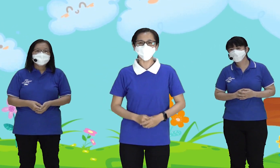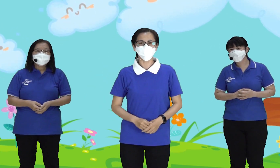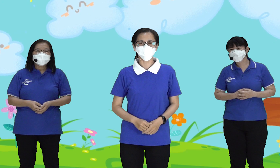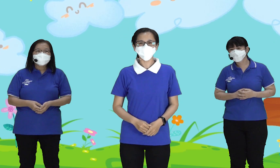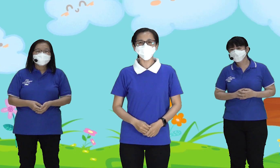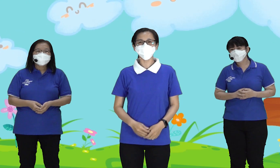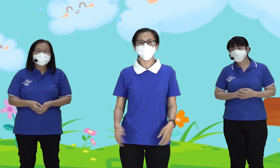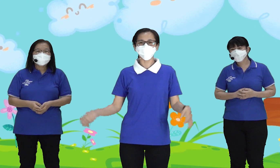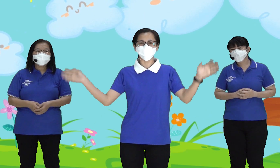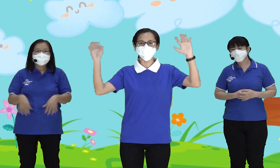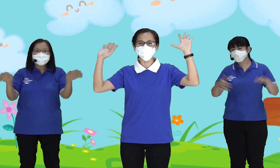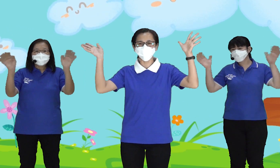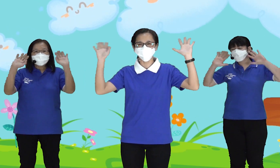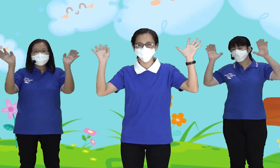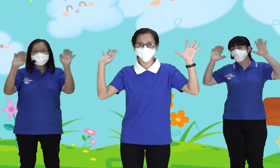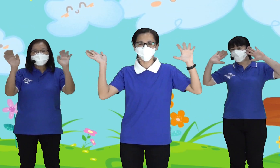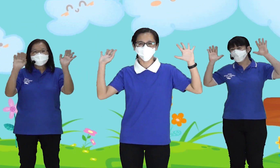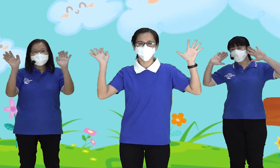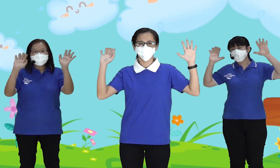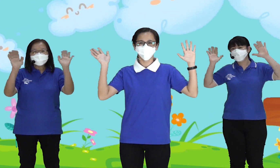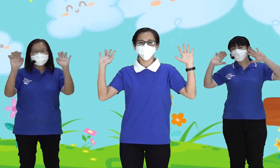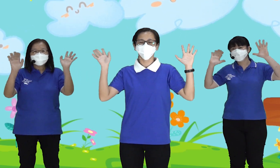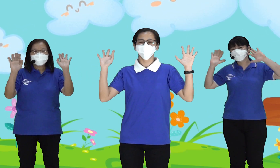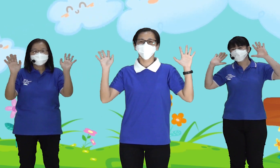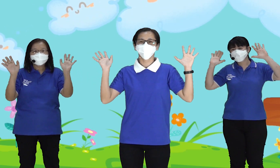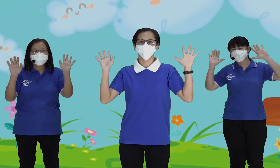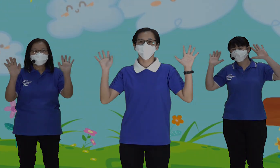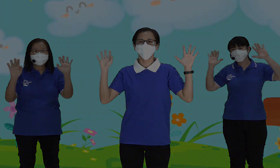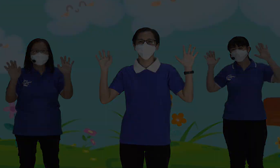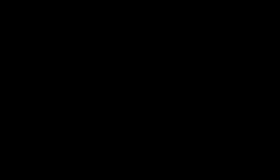Tuhan Yesus Memberkati Dadaan